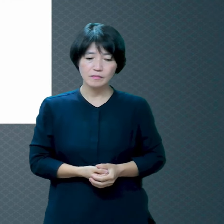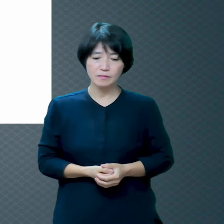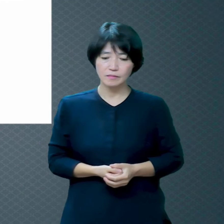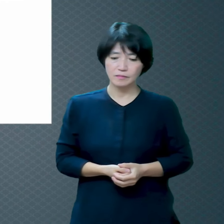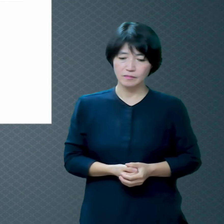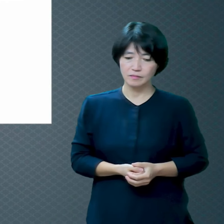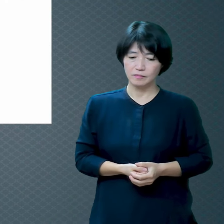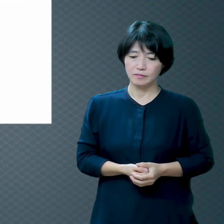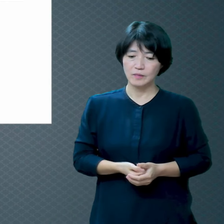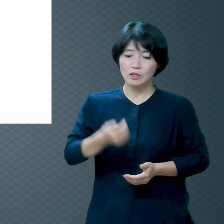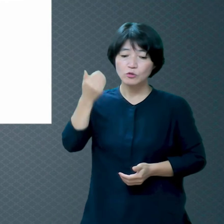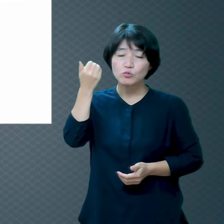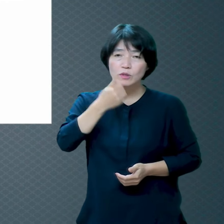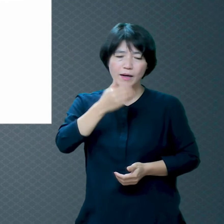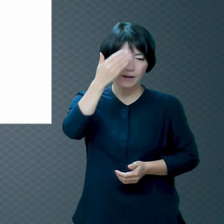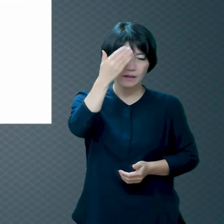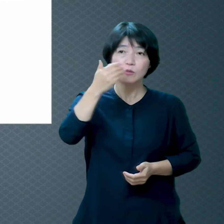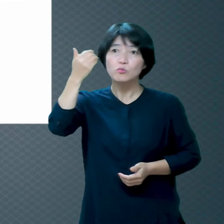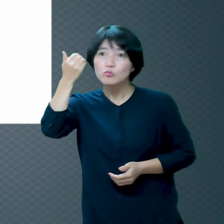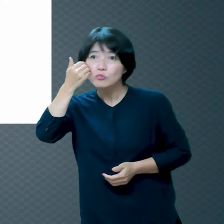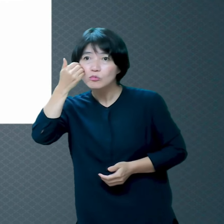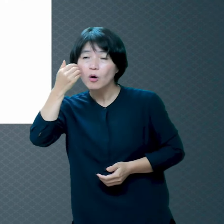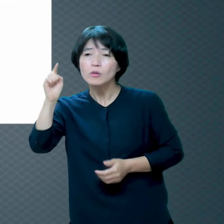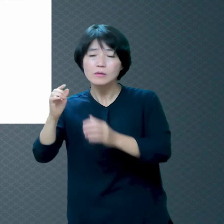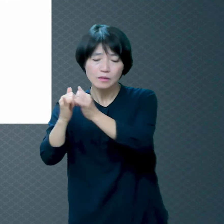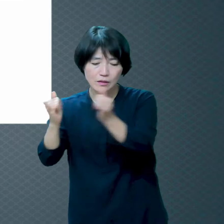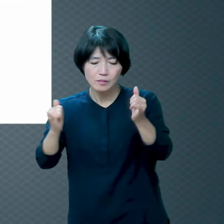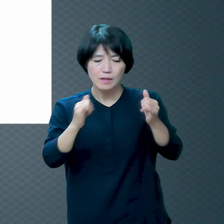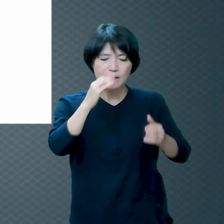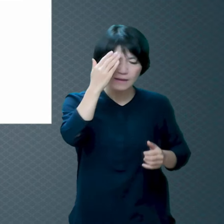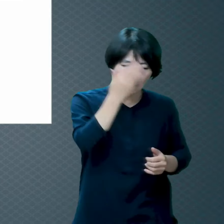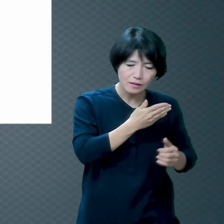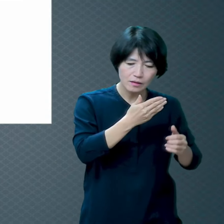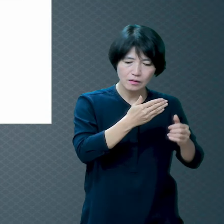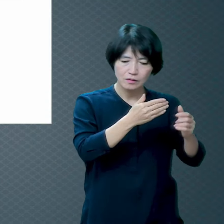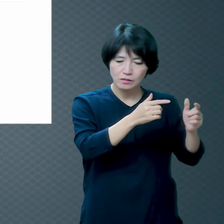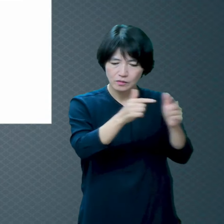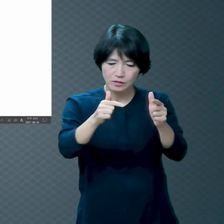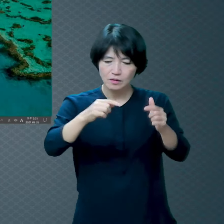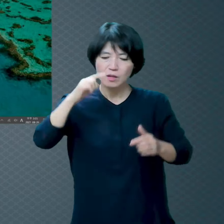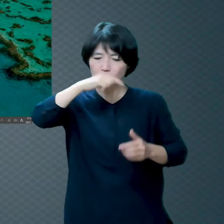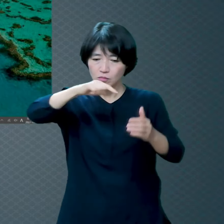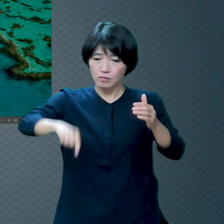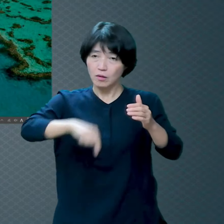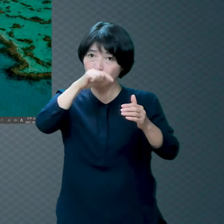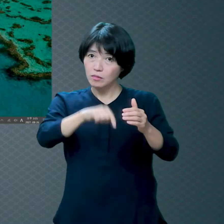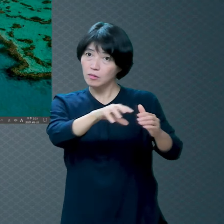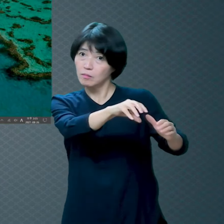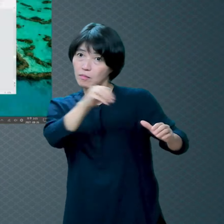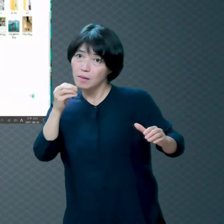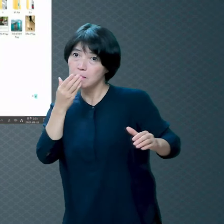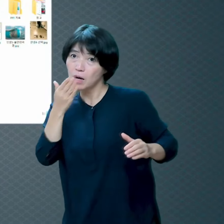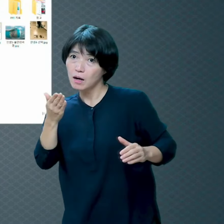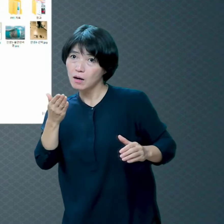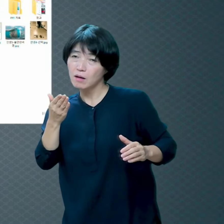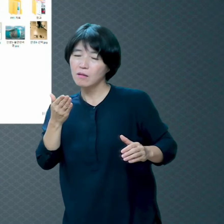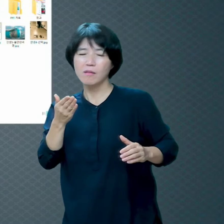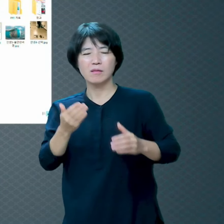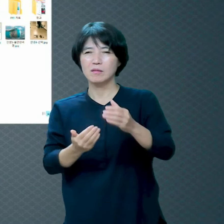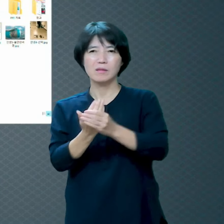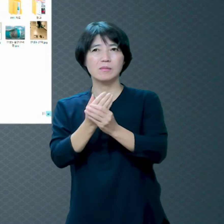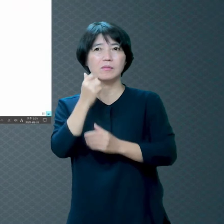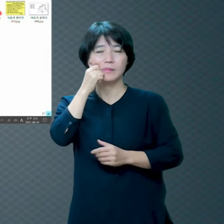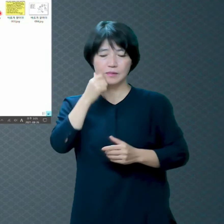가운데에서 낼 수 있으리까? 하나도 없나이다 우리 인생을 좀